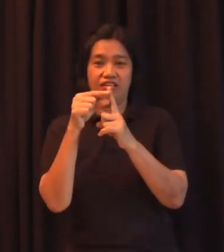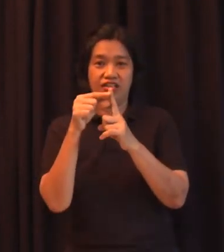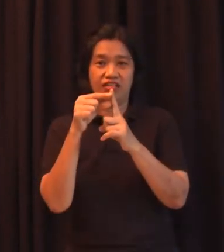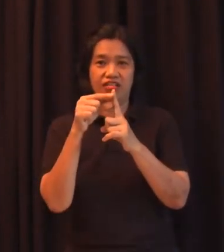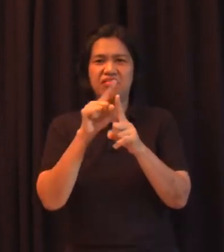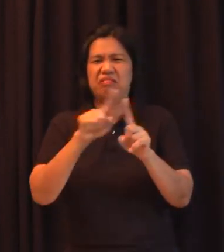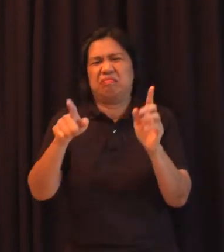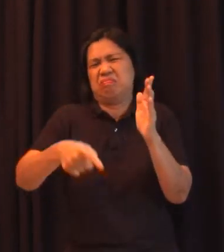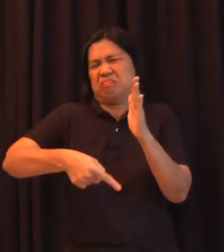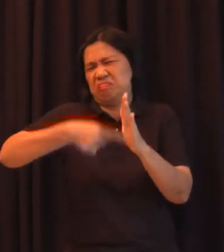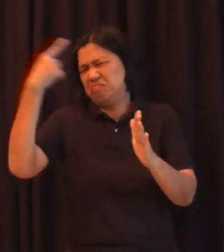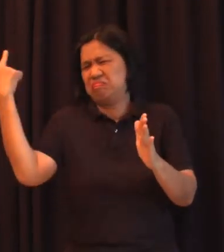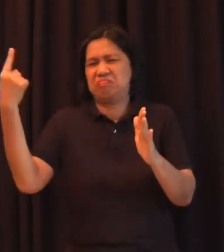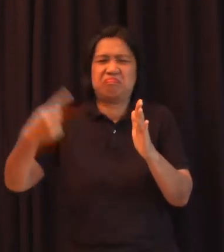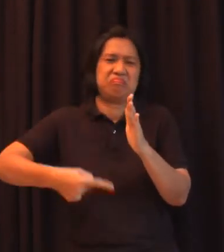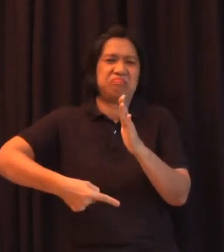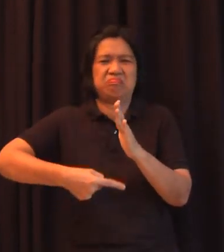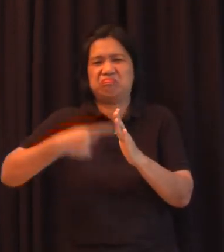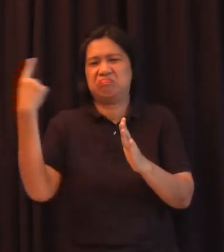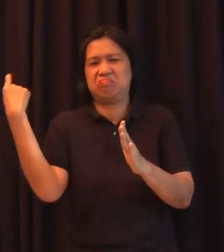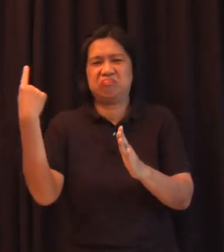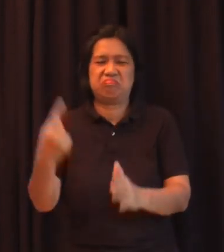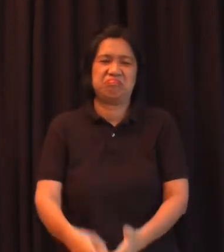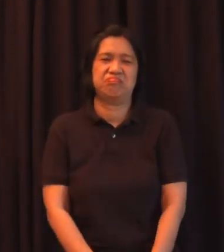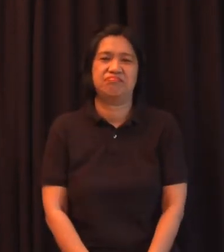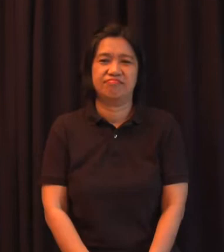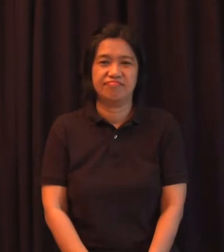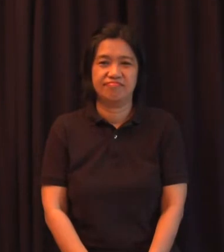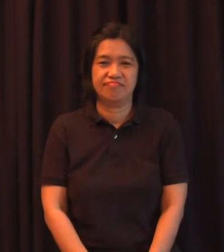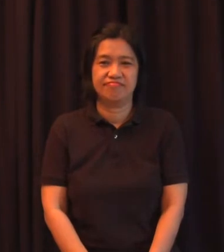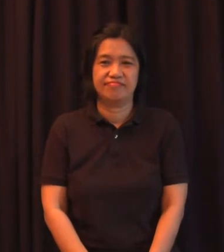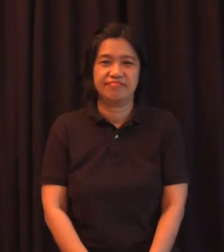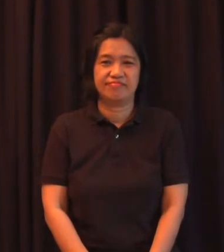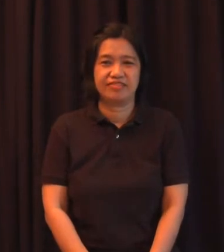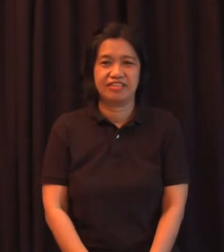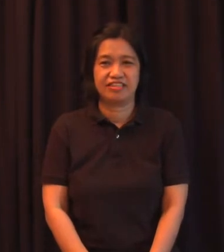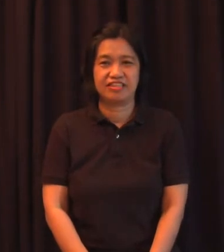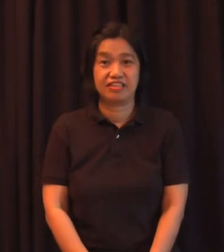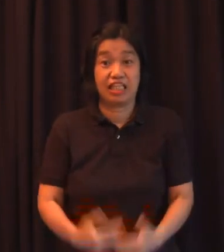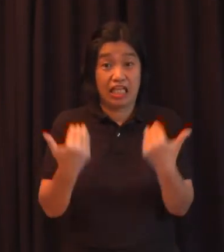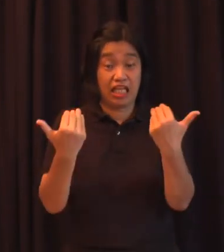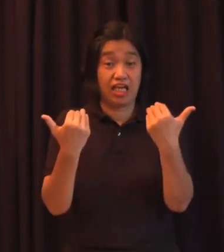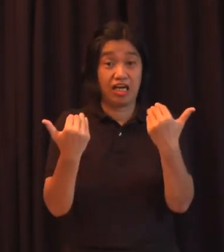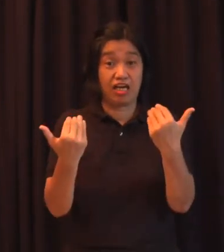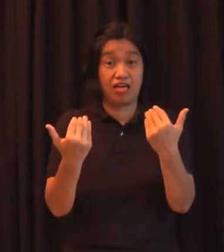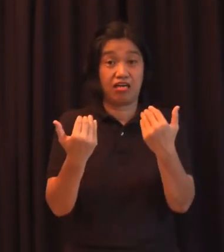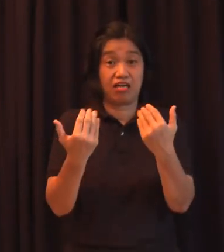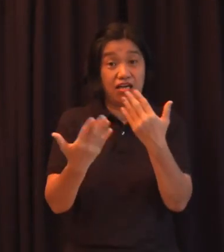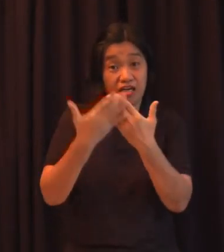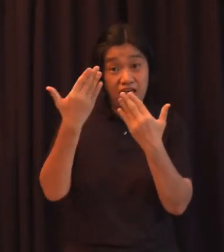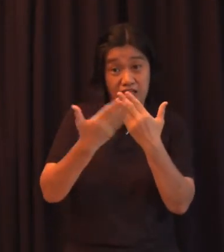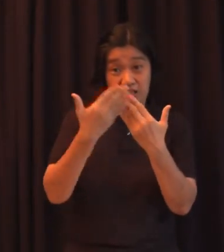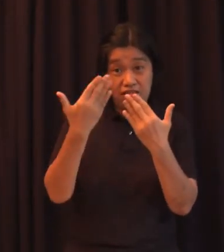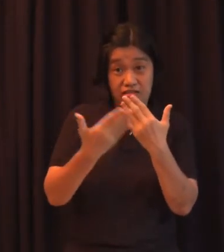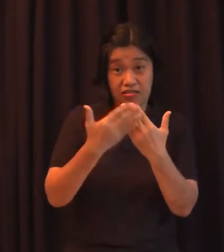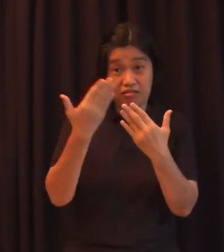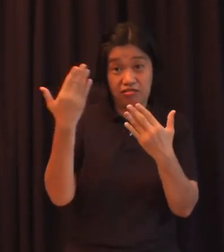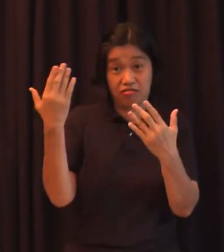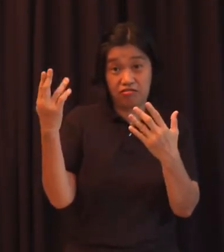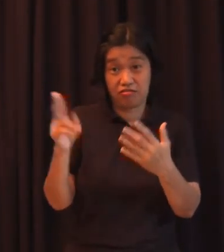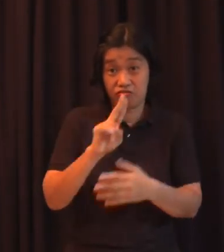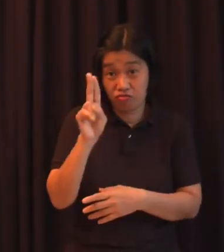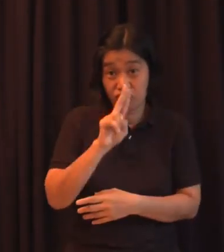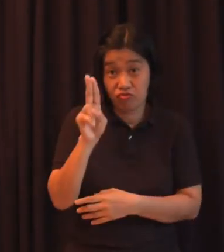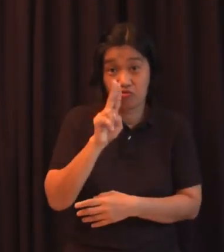madalang gawin sa ngayon ang pinakamadaling gawin sa mga habang na ito ay manghiram